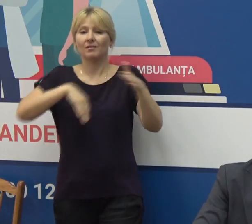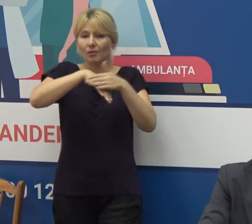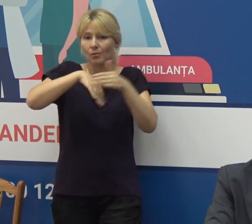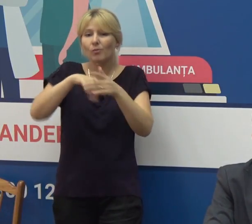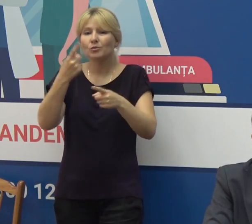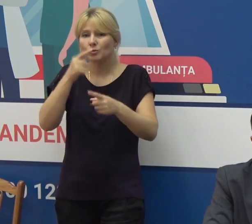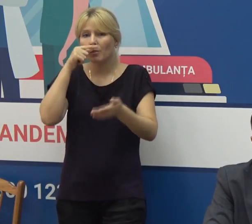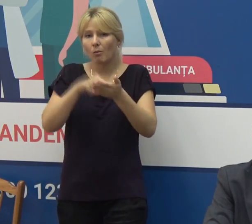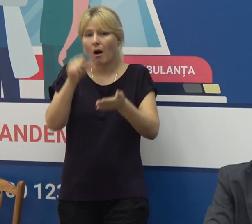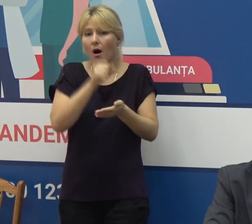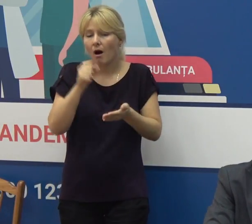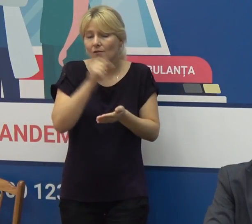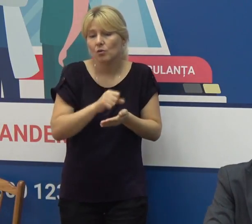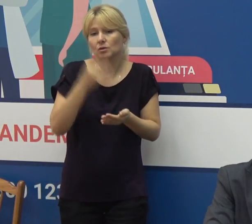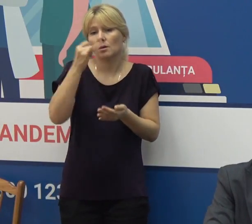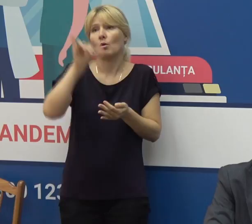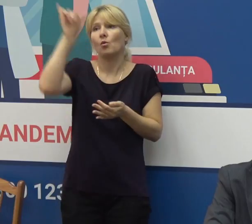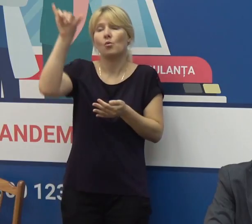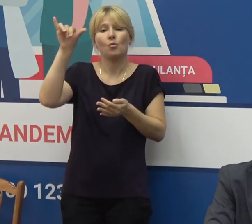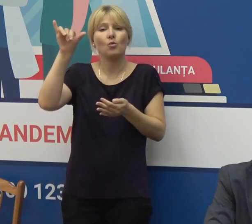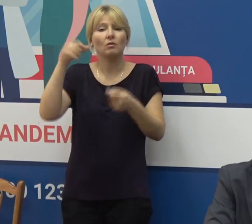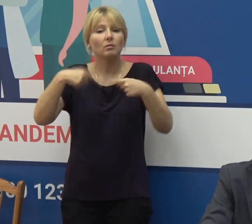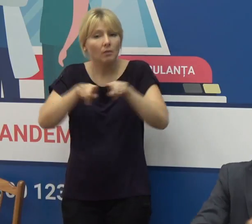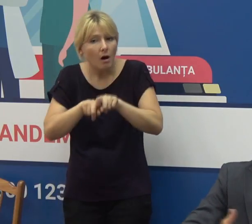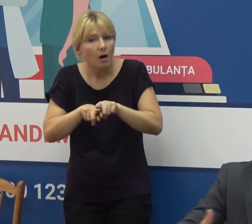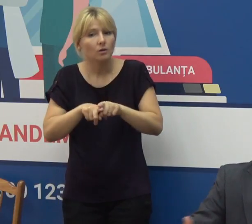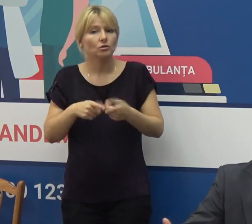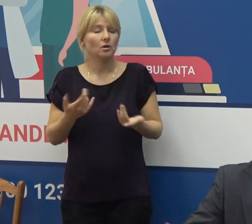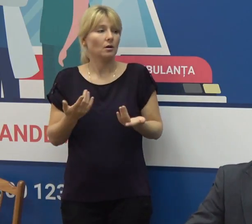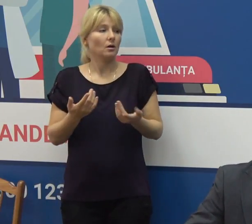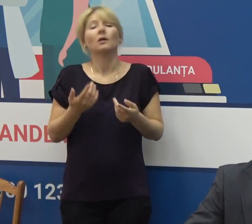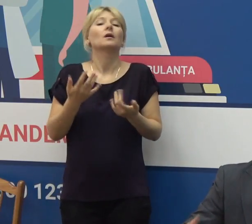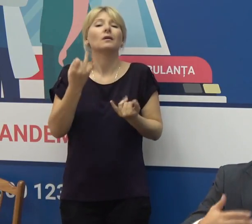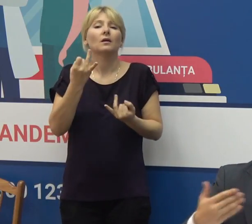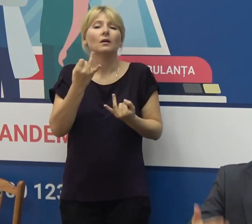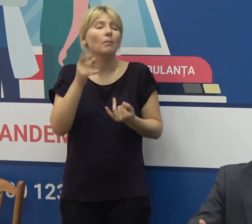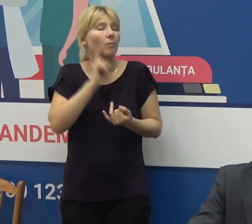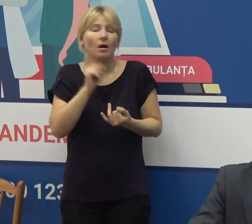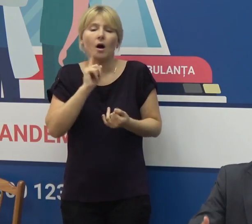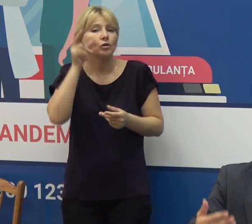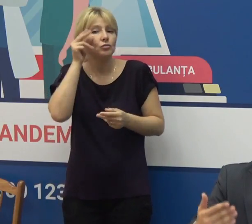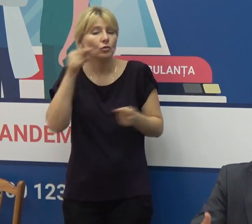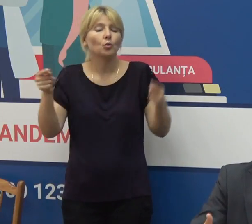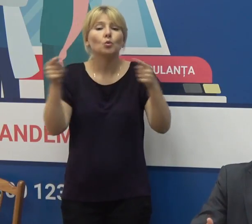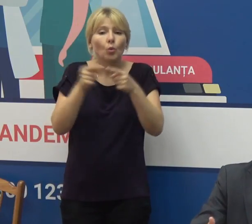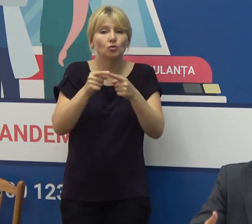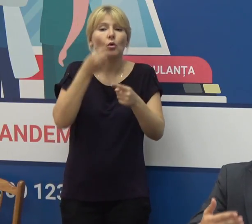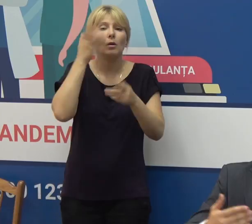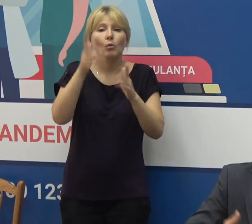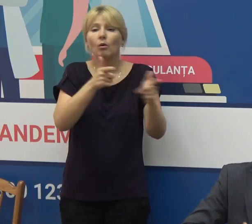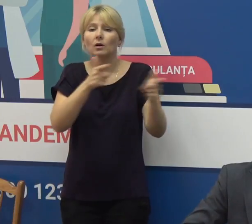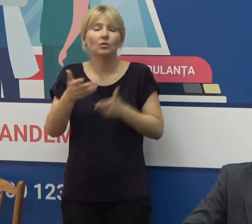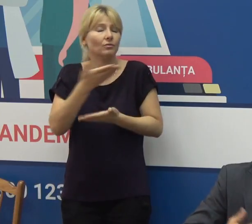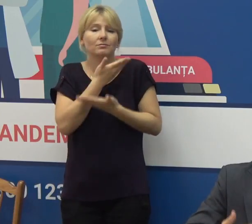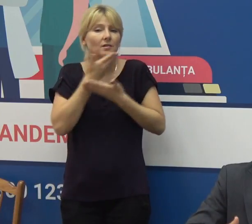același lucru este și la colegii de acolo cel mai important lucru de fapt este că